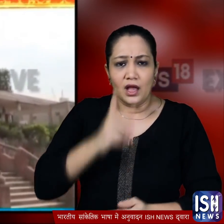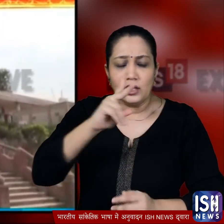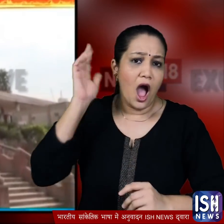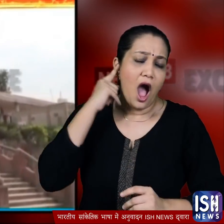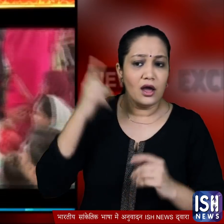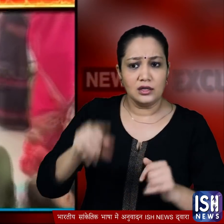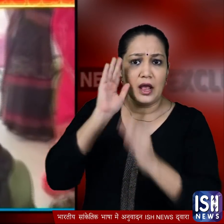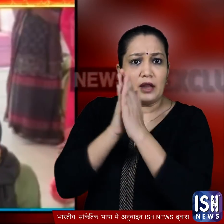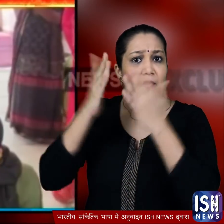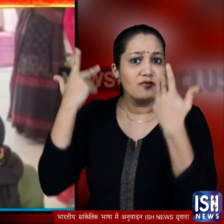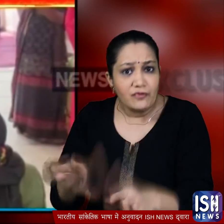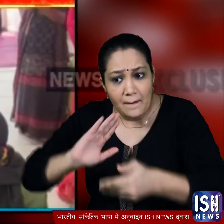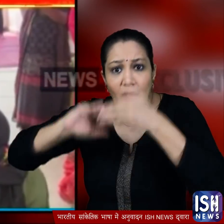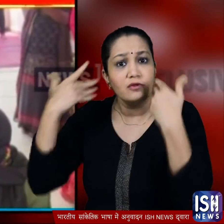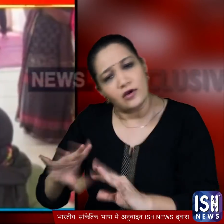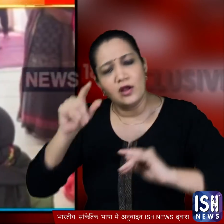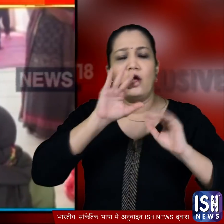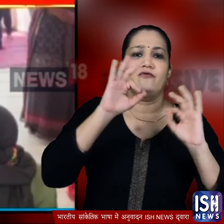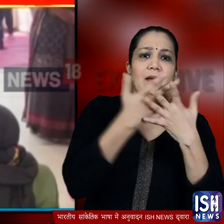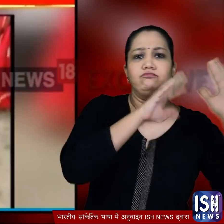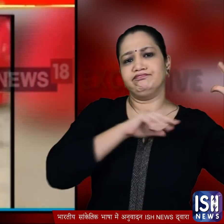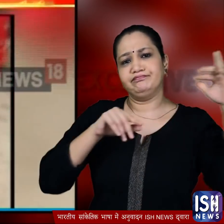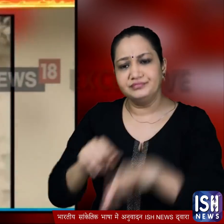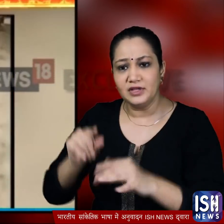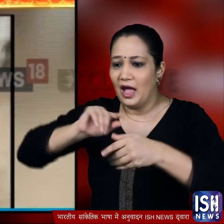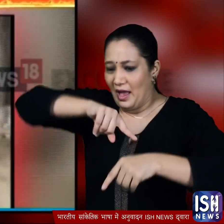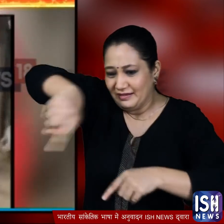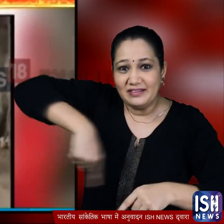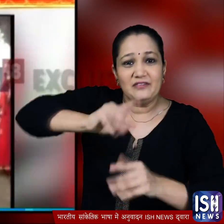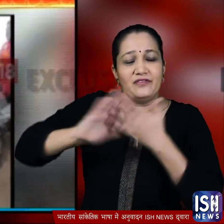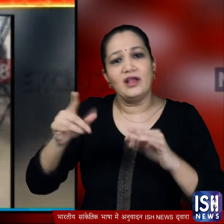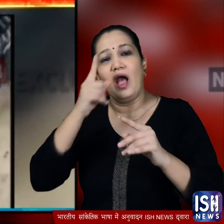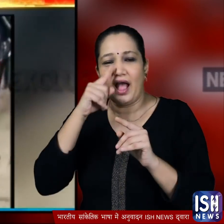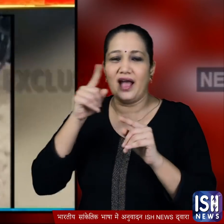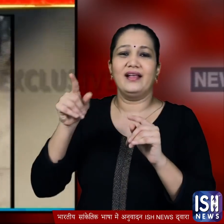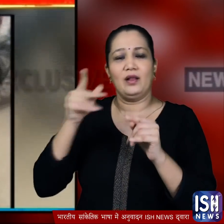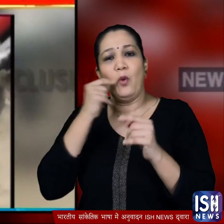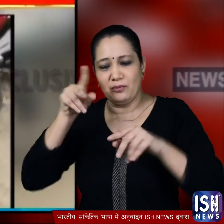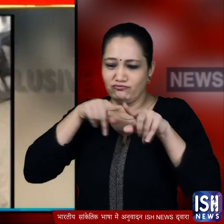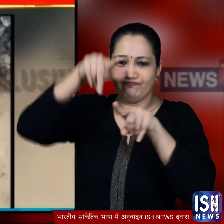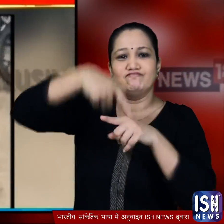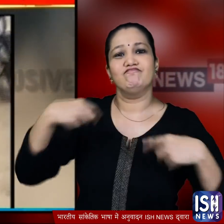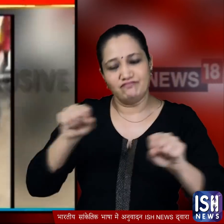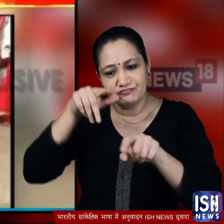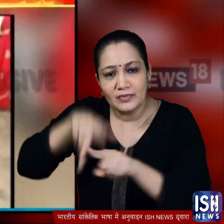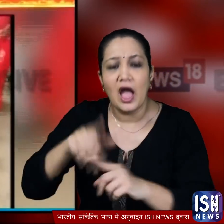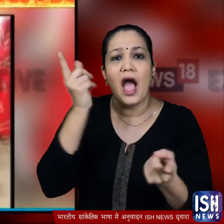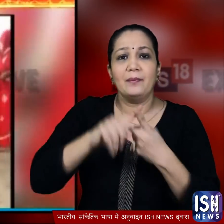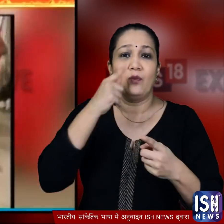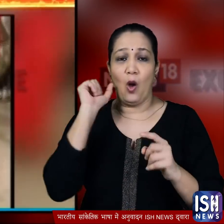लड़के के मंद्र में शादी करने की खबर मिली तो वो भी वहां आधम के फेरे लेने के बाद लड़का दुलहन के साथ स्कूटर से जाने लगा तभी उसके भाई और उसके